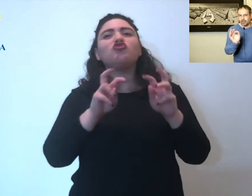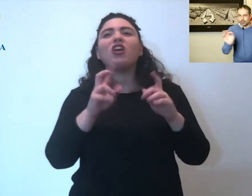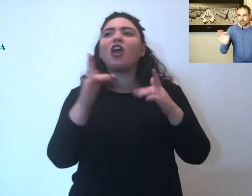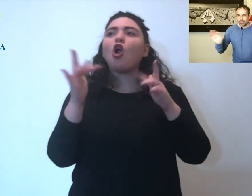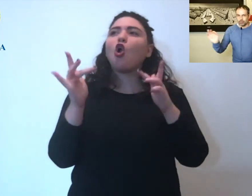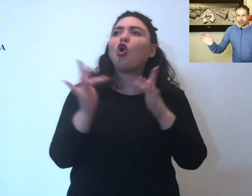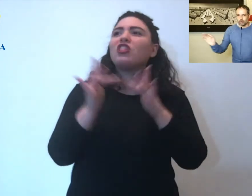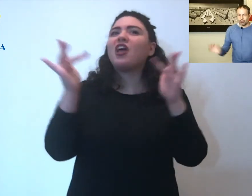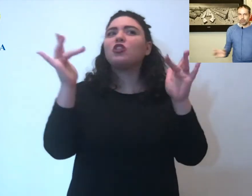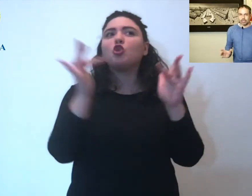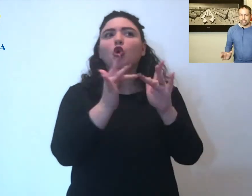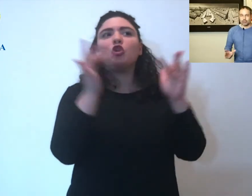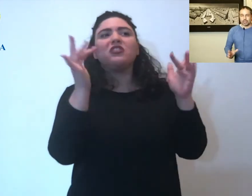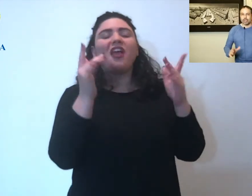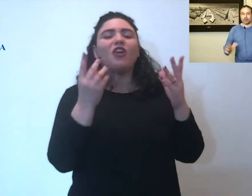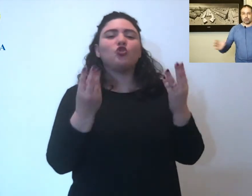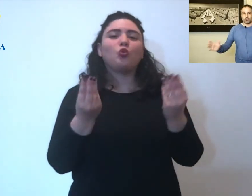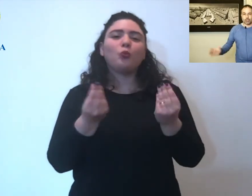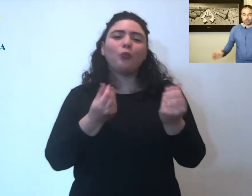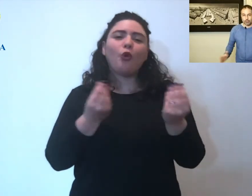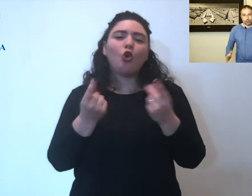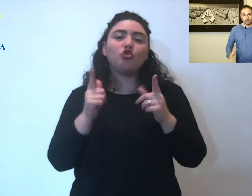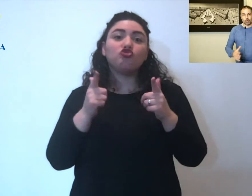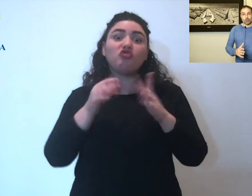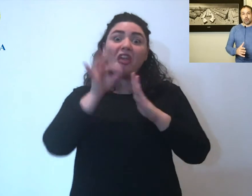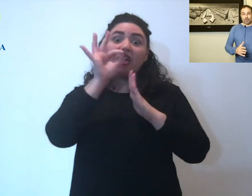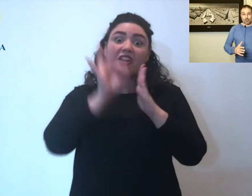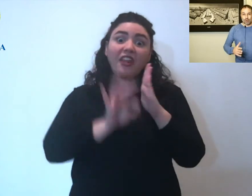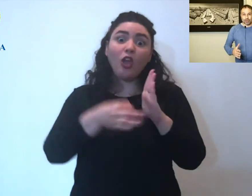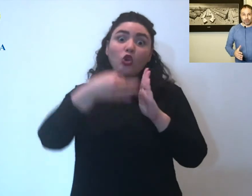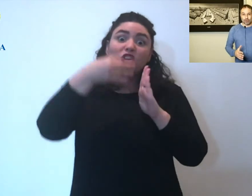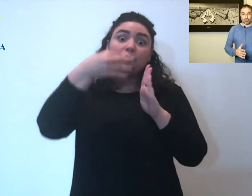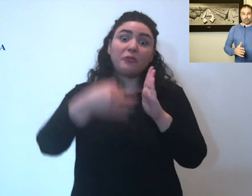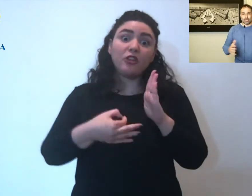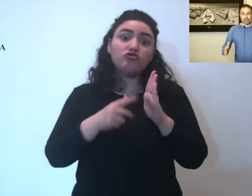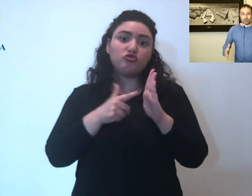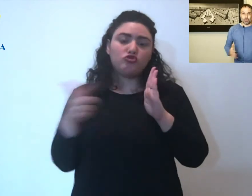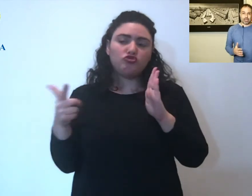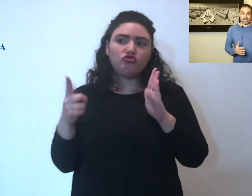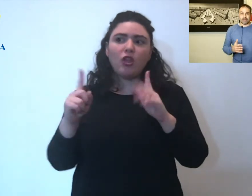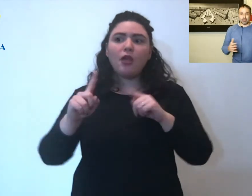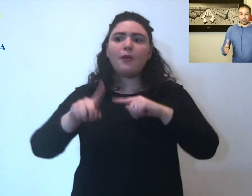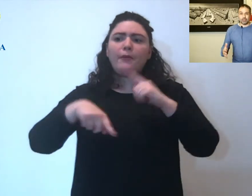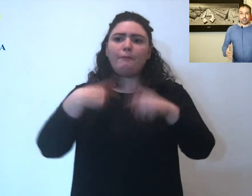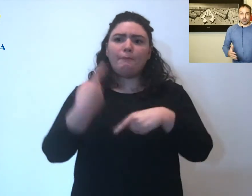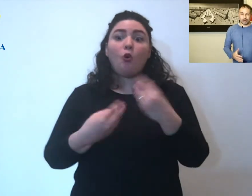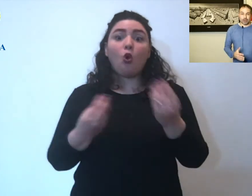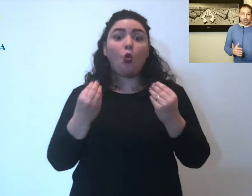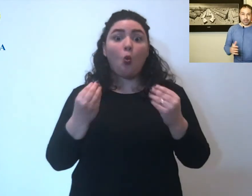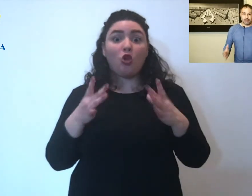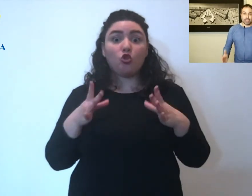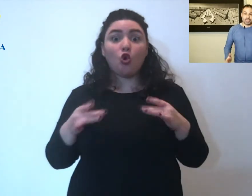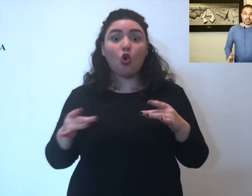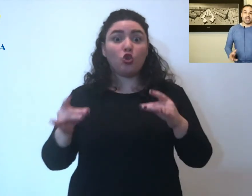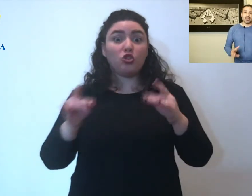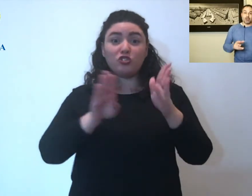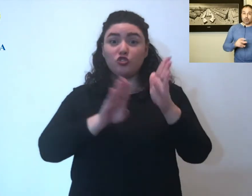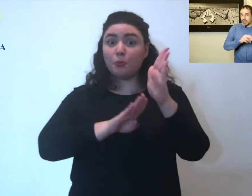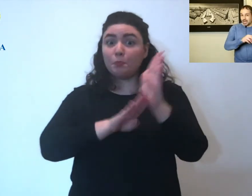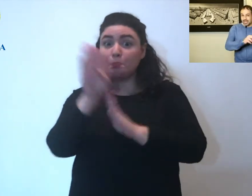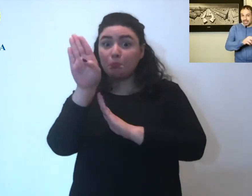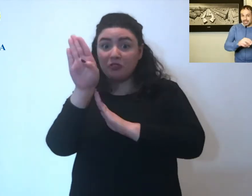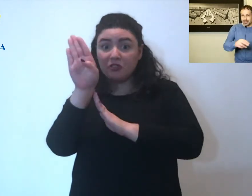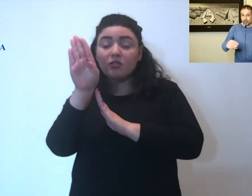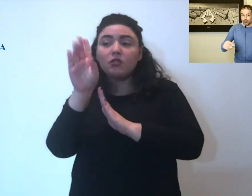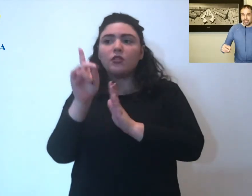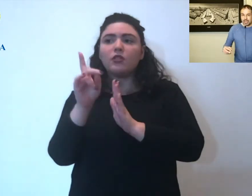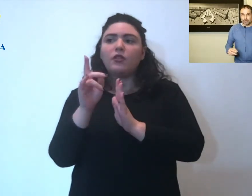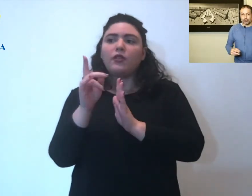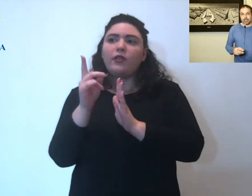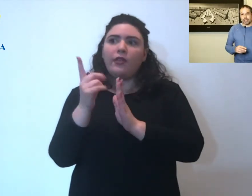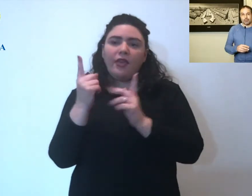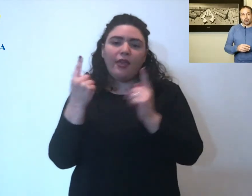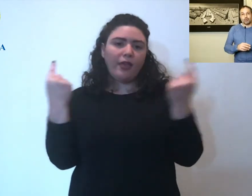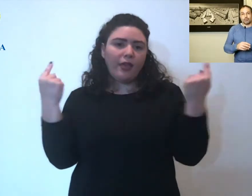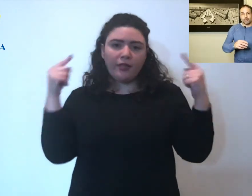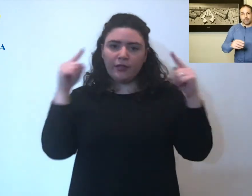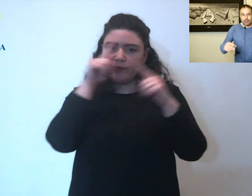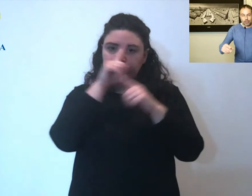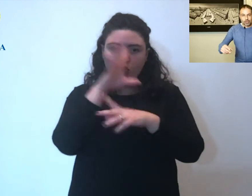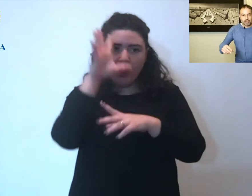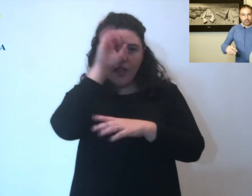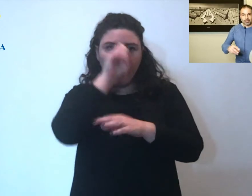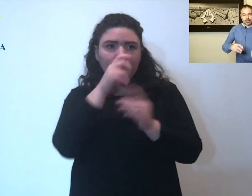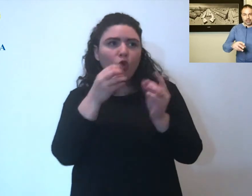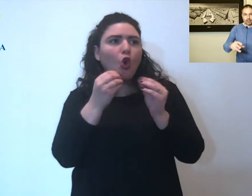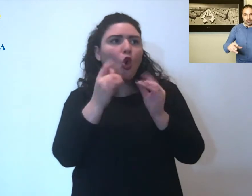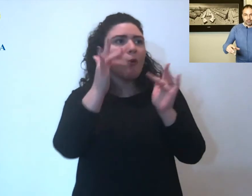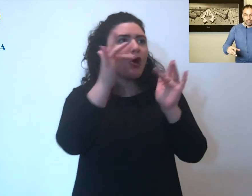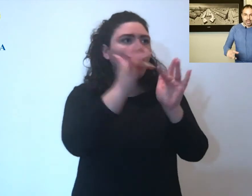ricerca di contatto con contatto è chiaro che a un certo punto quando il contagio è arrivato vicino ai picchi quella linea di contagio era molto